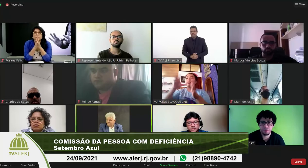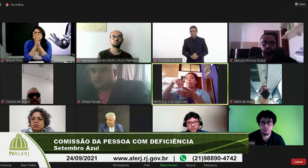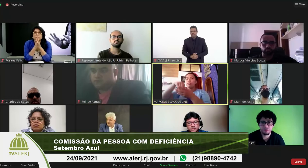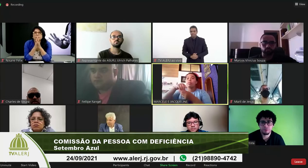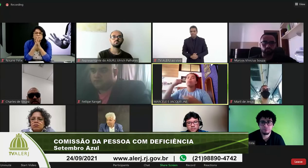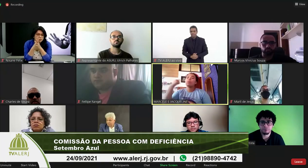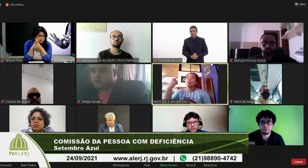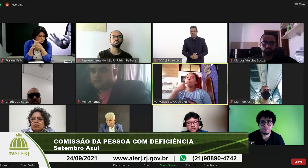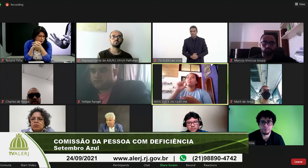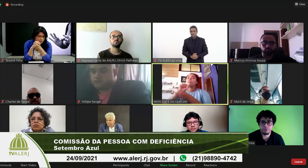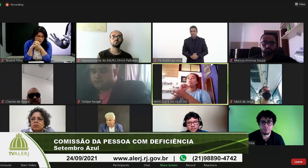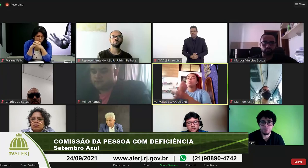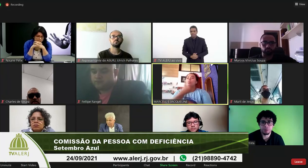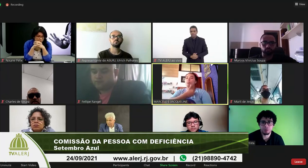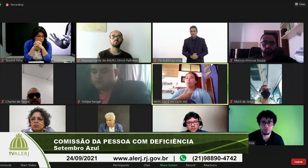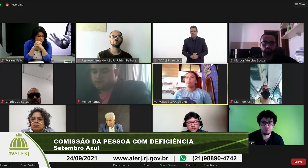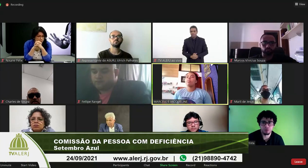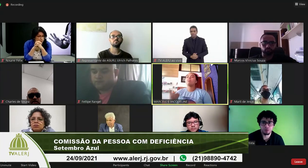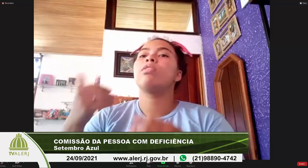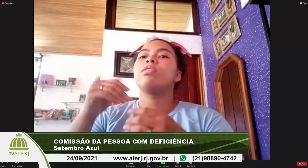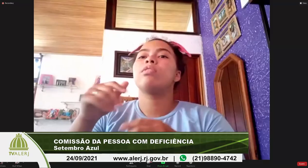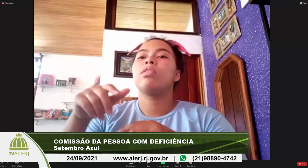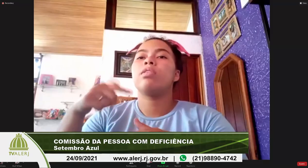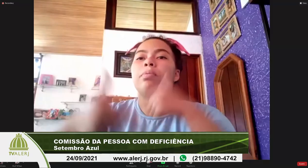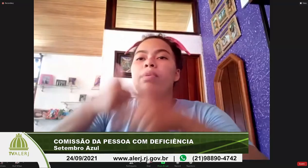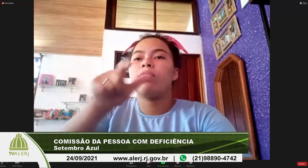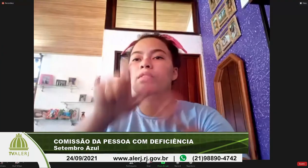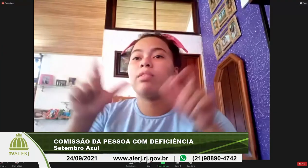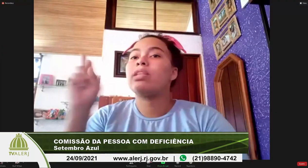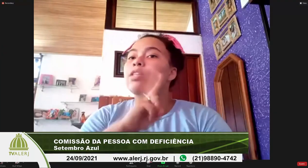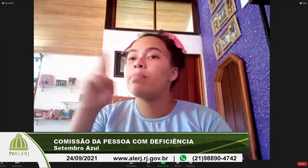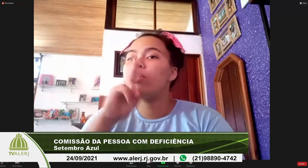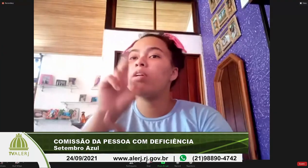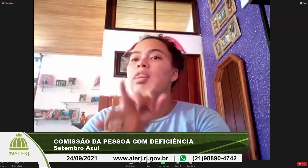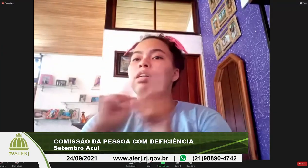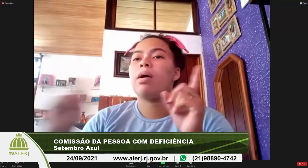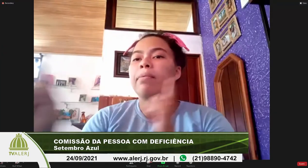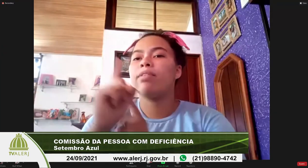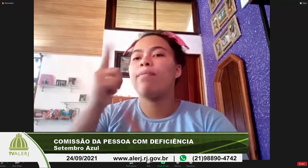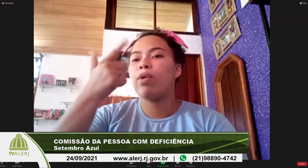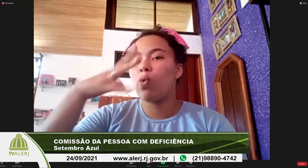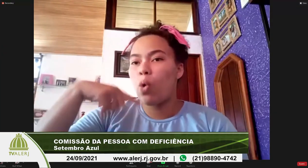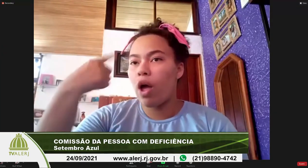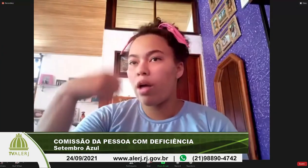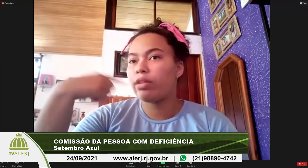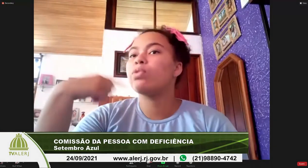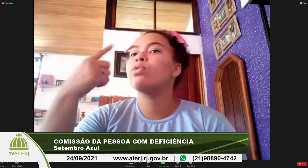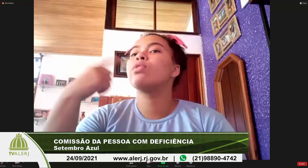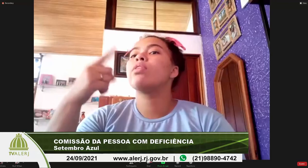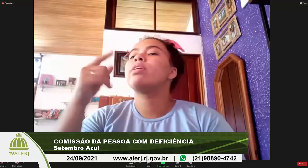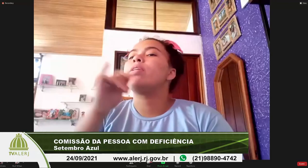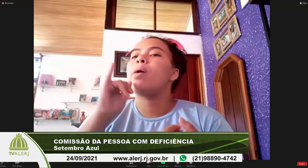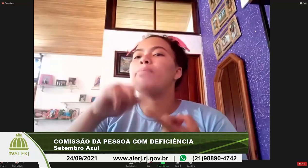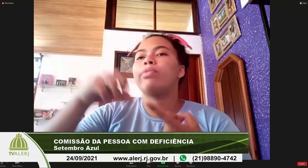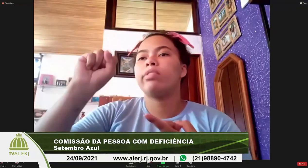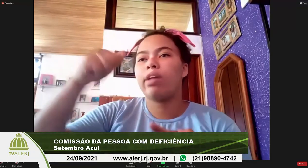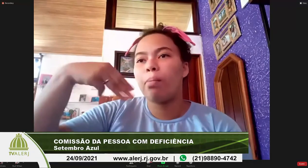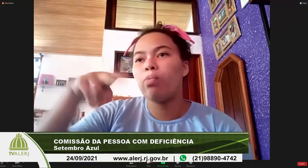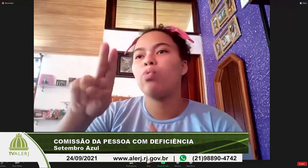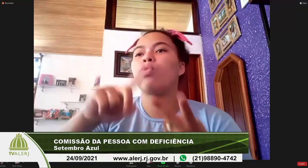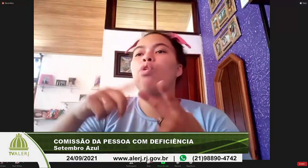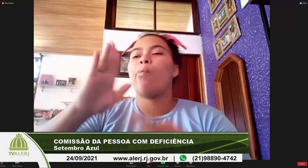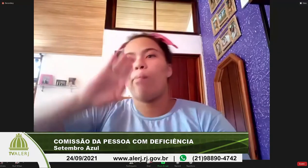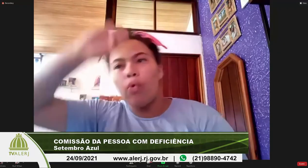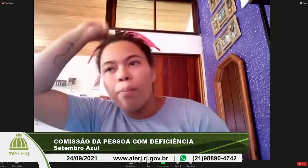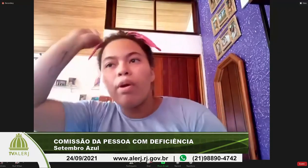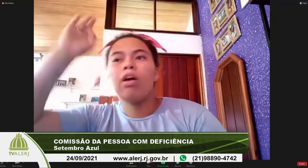6 vai falar sobre acessibilidade para os surdos na segurança pública serviços emergenciais de atendimento 24 horas